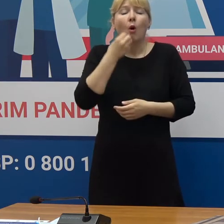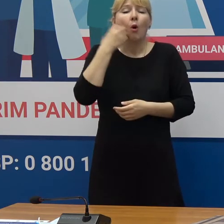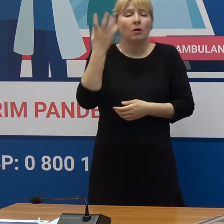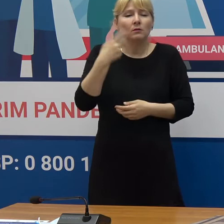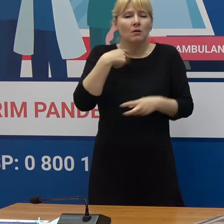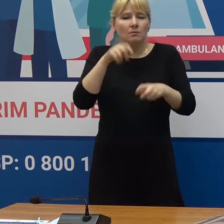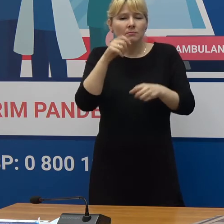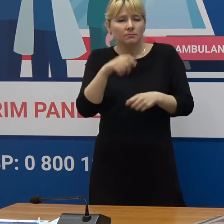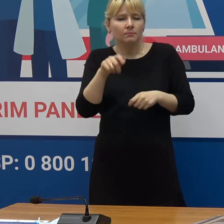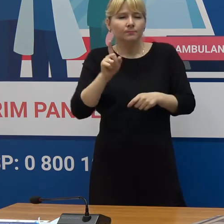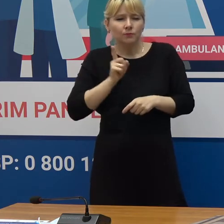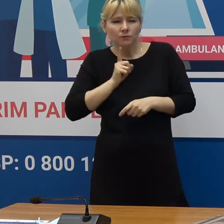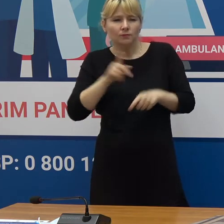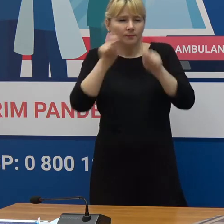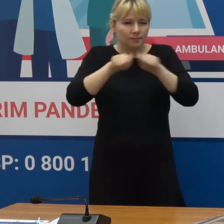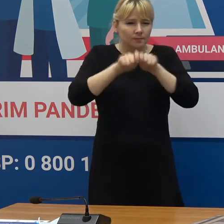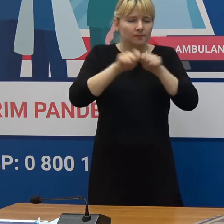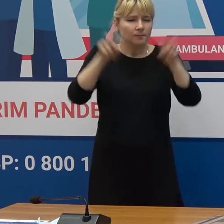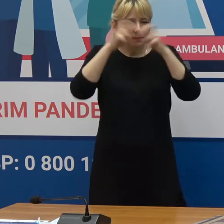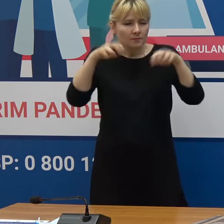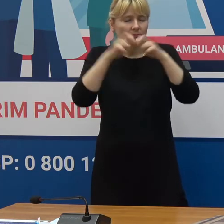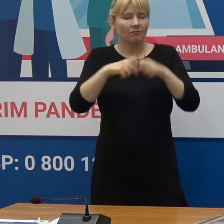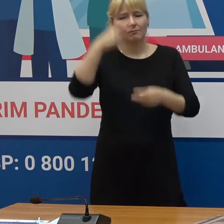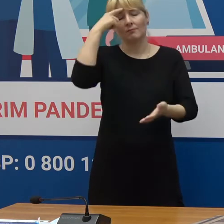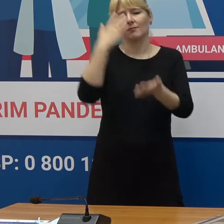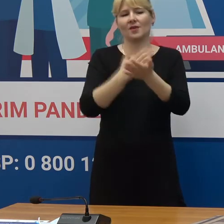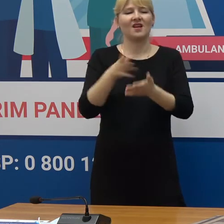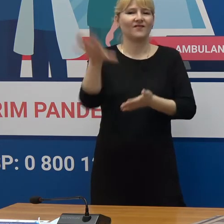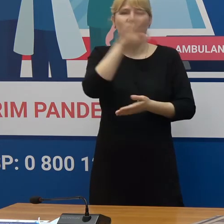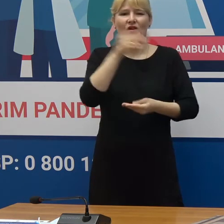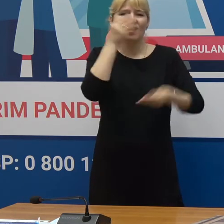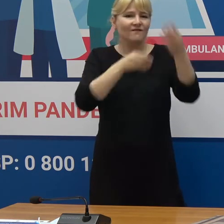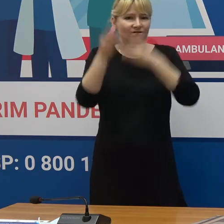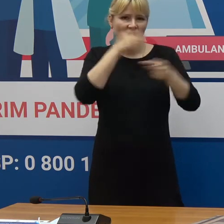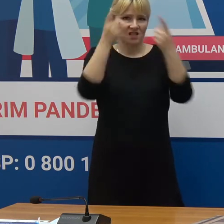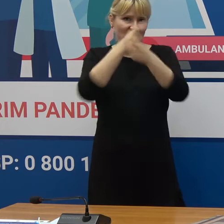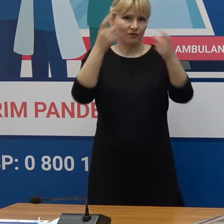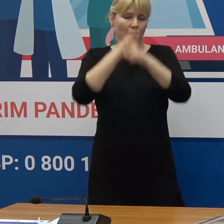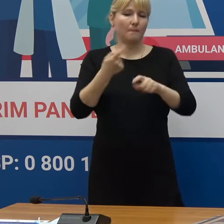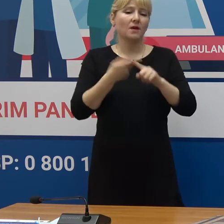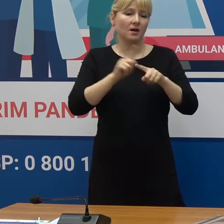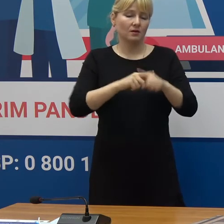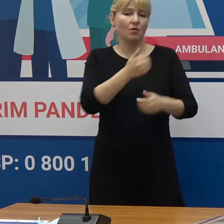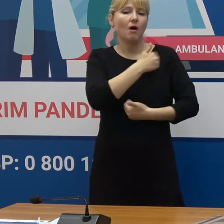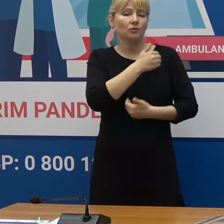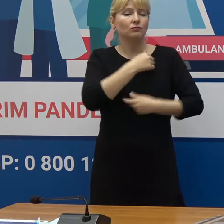analizezi vezi că aceasta este informație falsă Deci mesajul este clar La moment suntem în